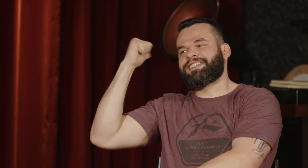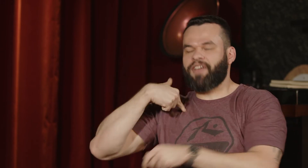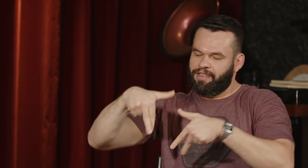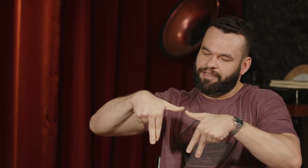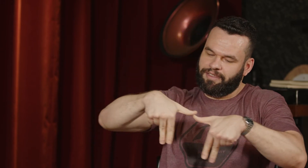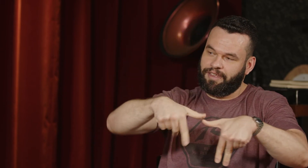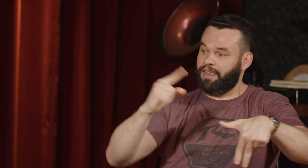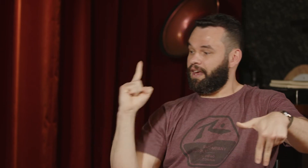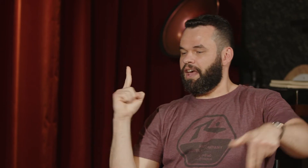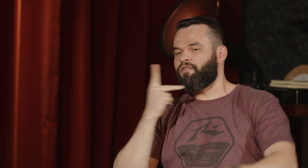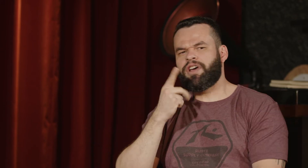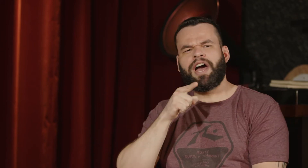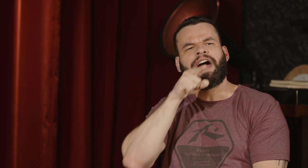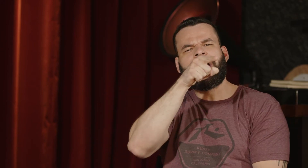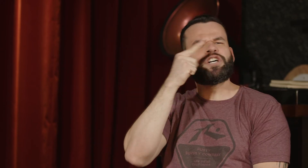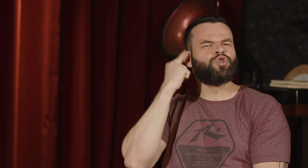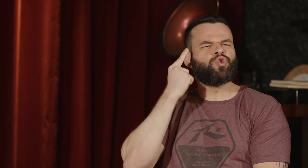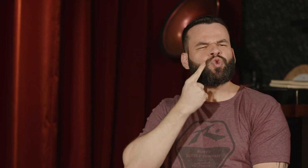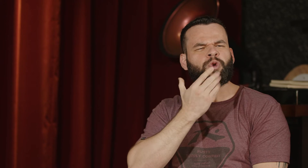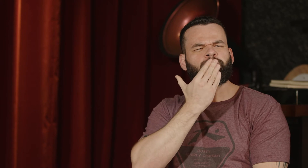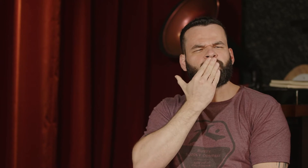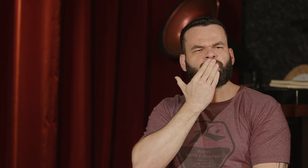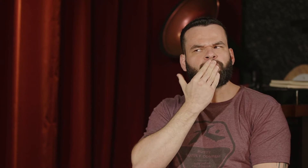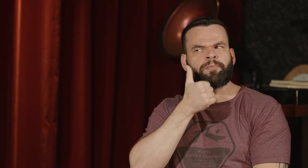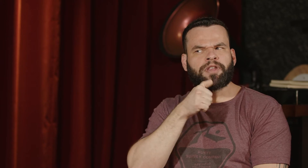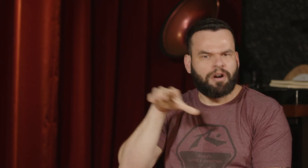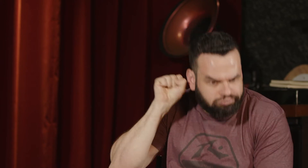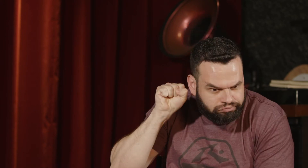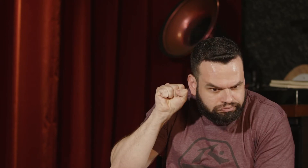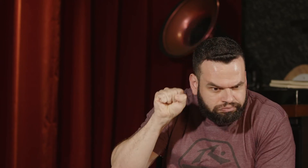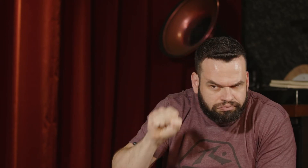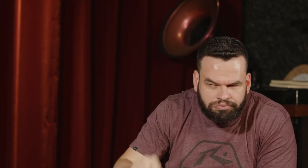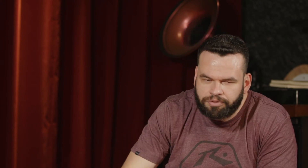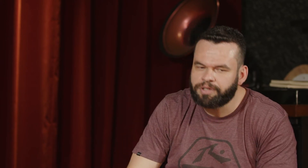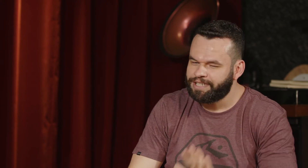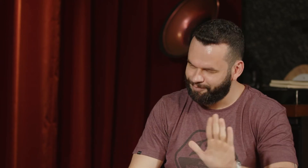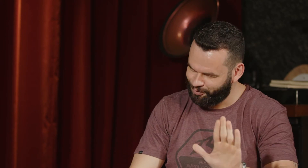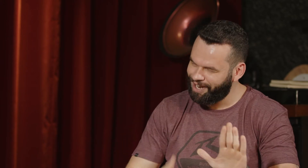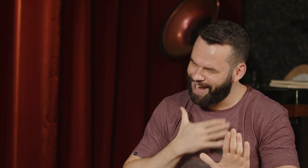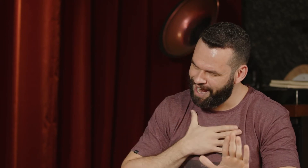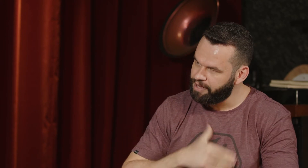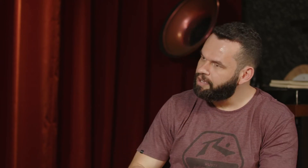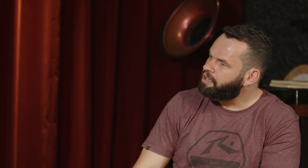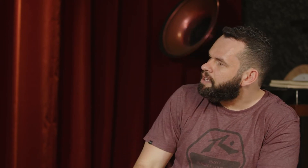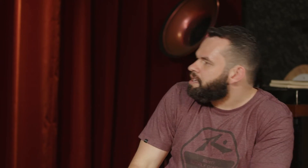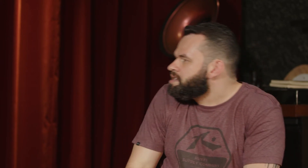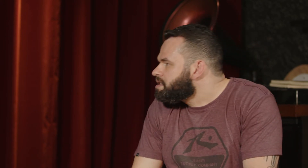ele é ouvinte. Aí, a gente estava andando, o homem falou assim, ah, ele é surdo, mudinho, a minha mãe ouviu. Pera aí, só um pouquinho, Andréano,